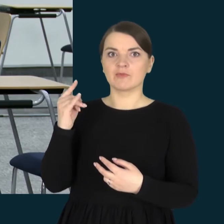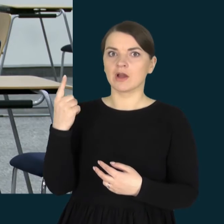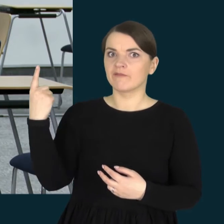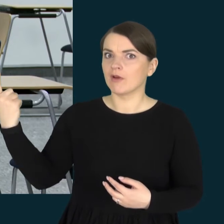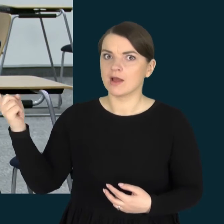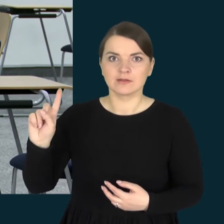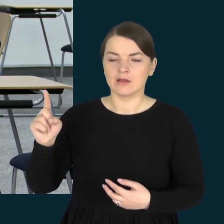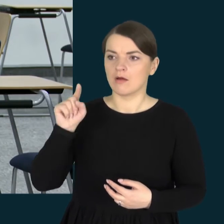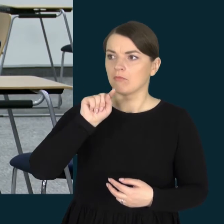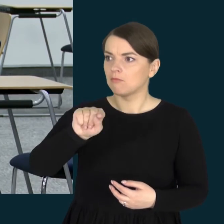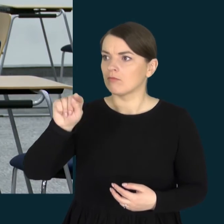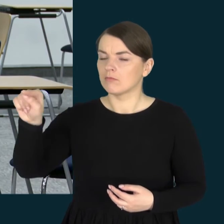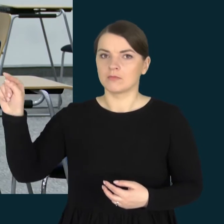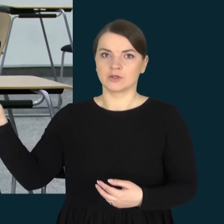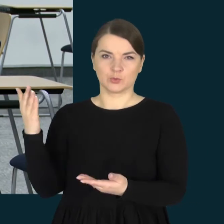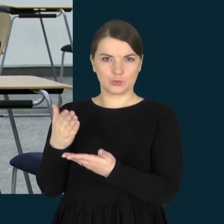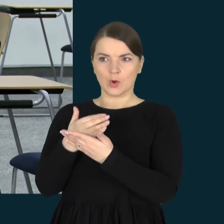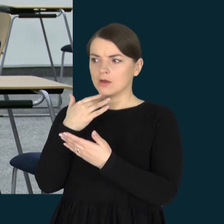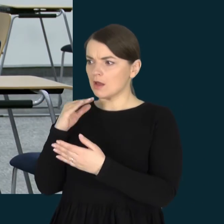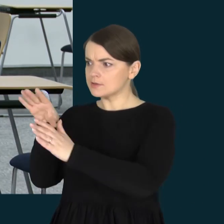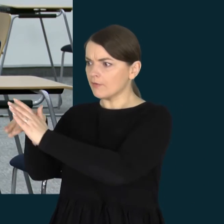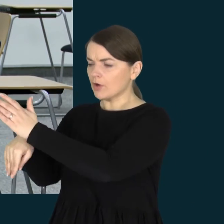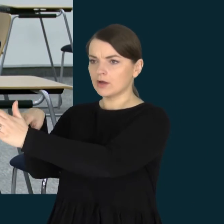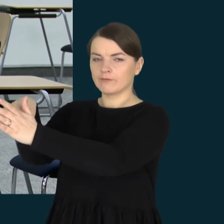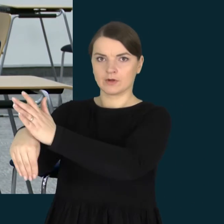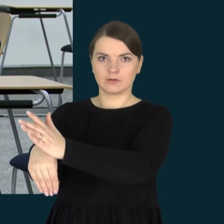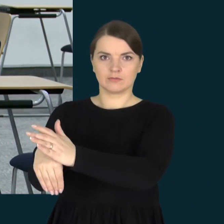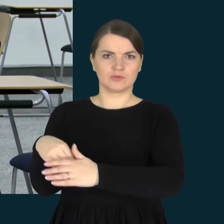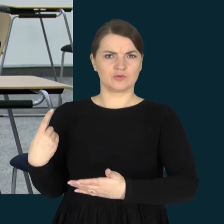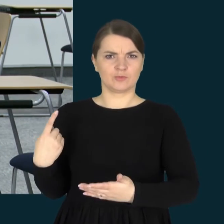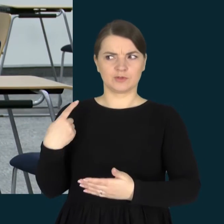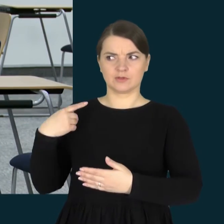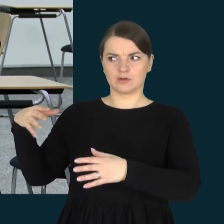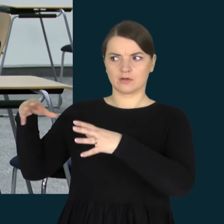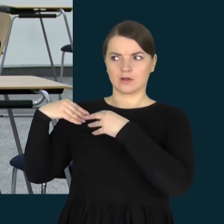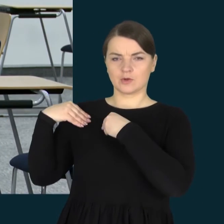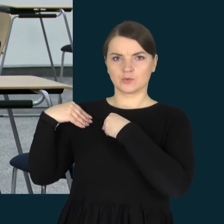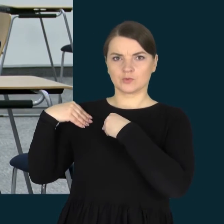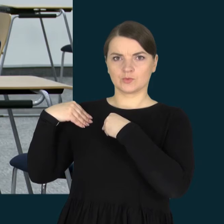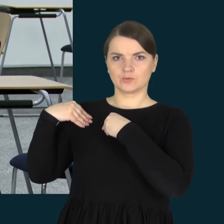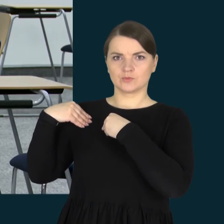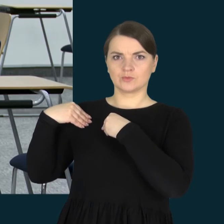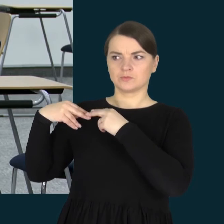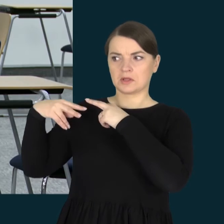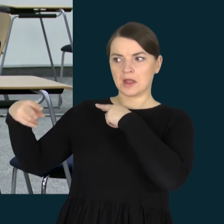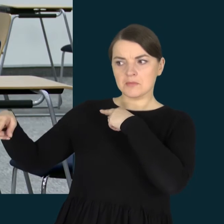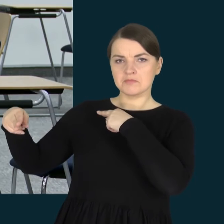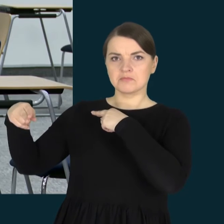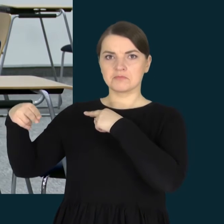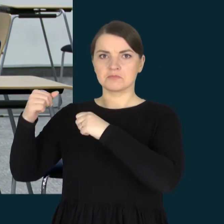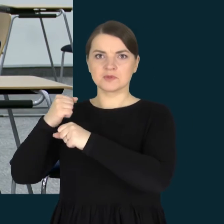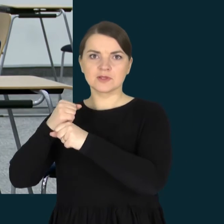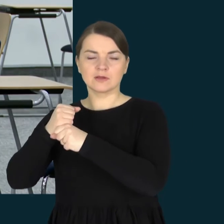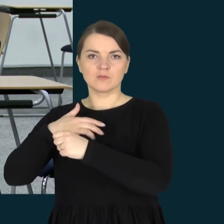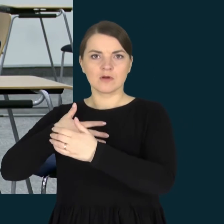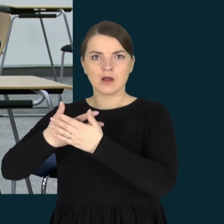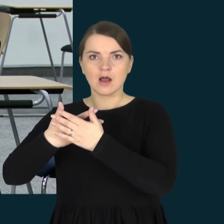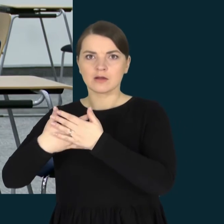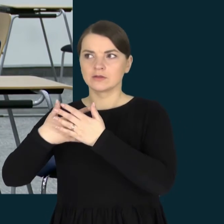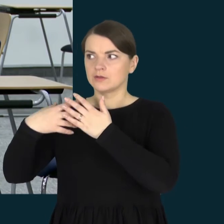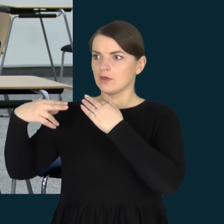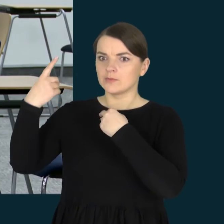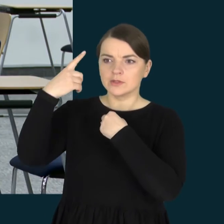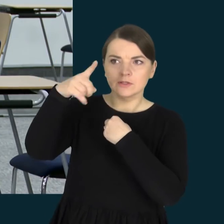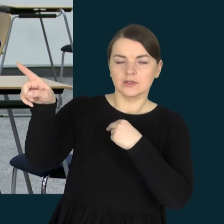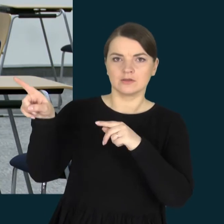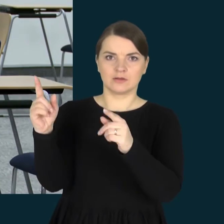klasėje. Ir aš klausiu, tai juk jis dirba su manimi lygiai taip pat gerai ir taip pat aktyviai kaip